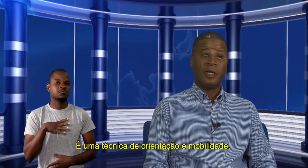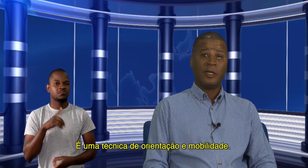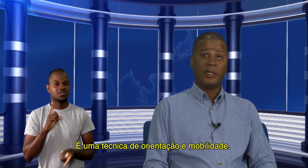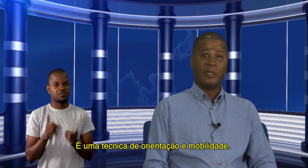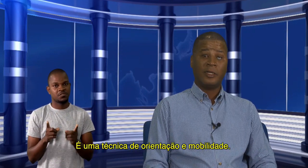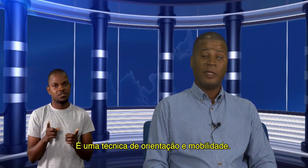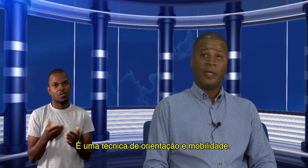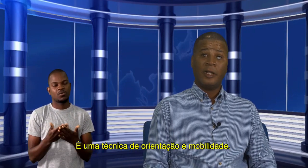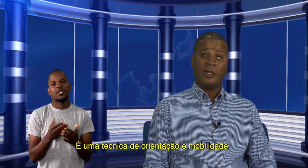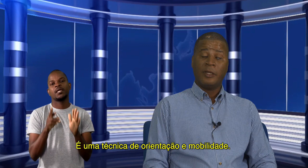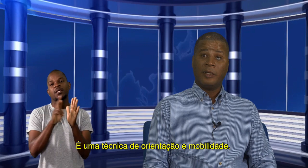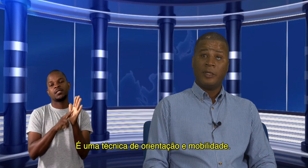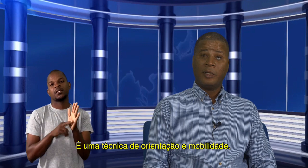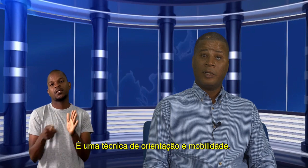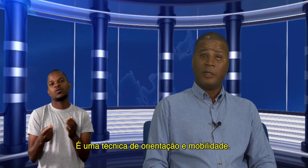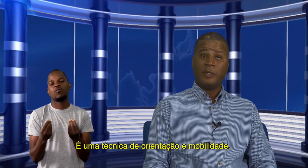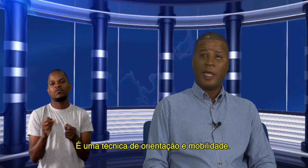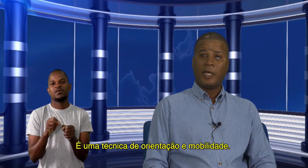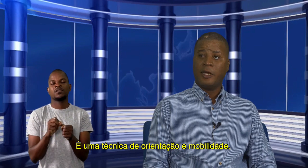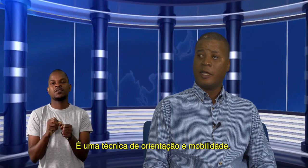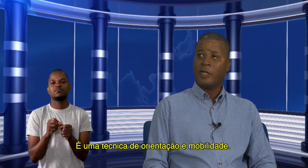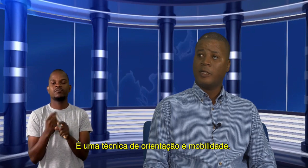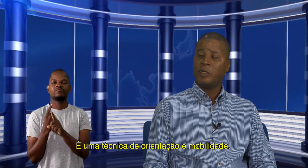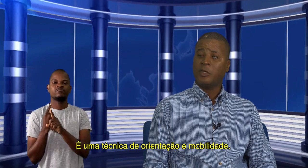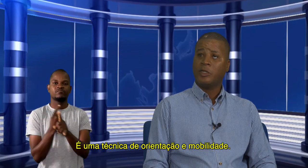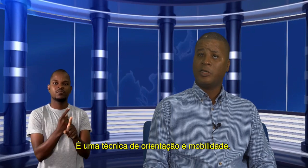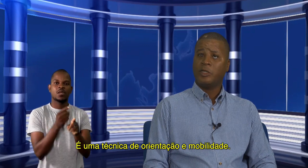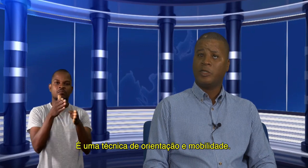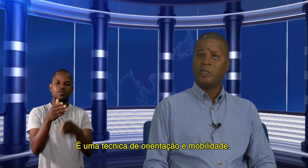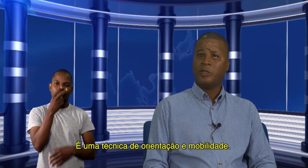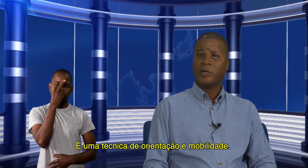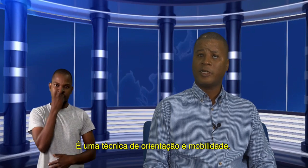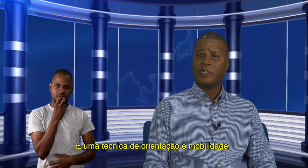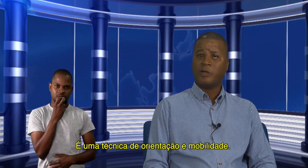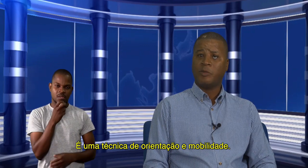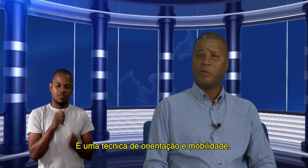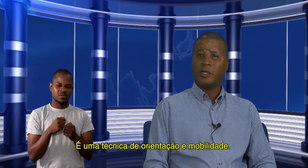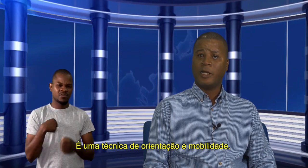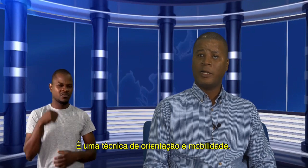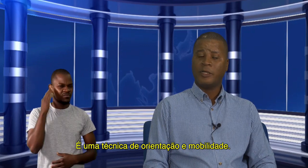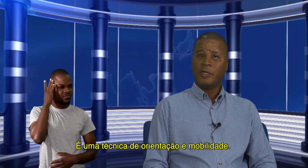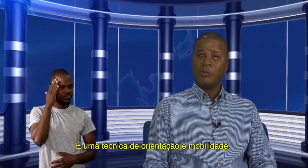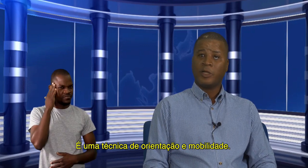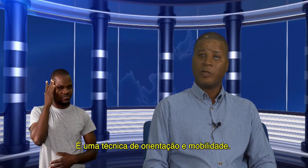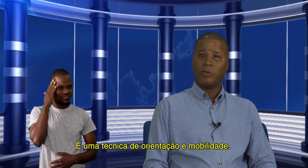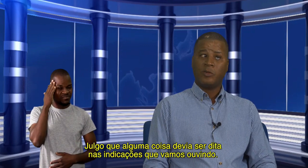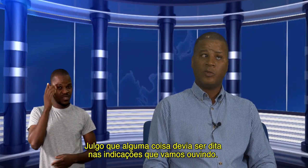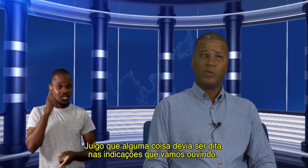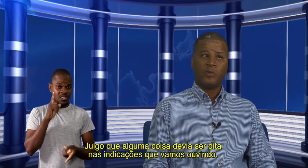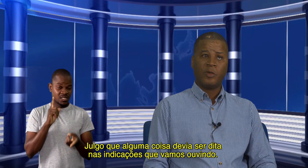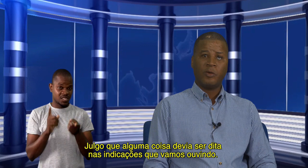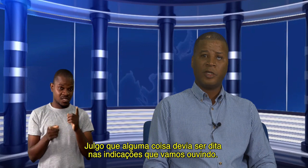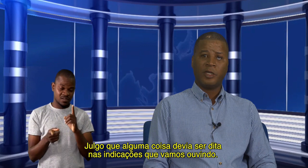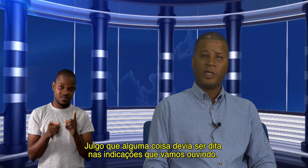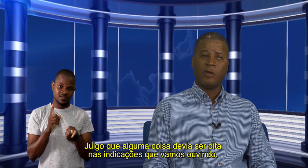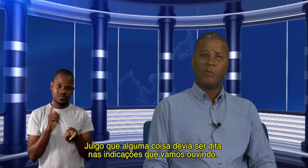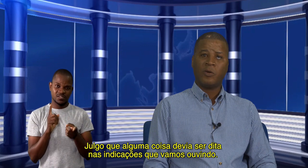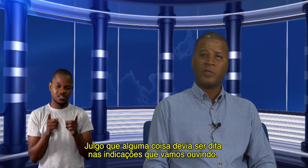técnica de orientação e mobilidade. Portanto, julgo eu que alguma coisa